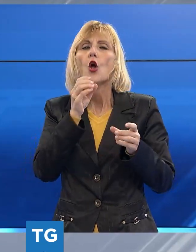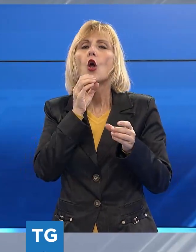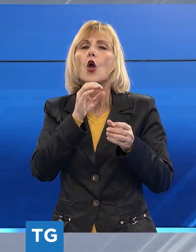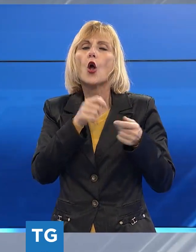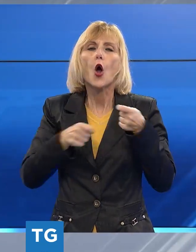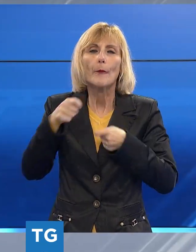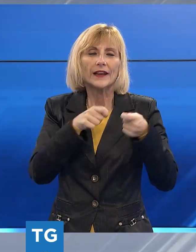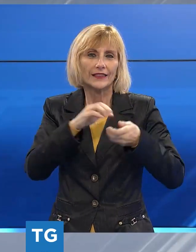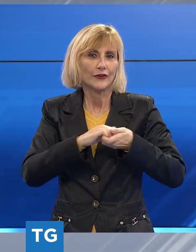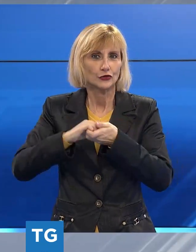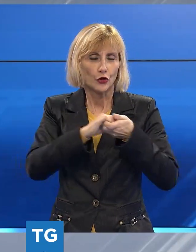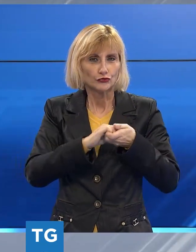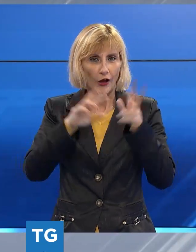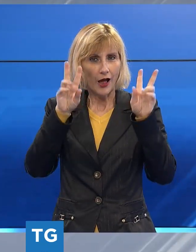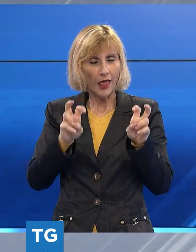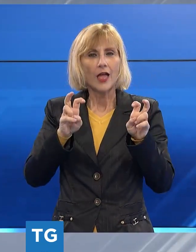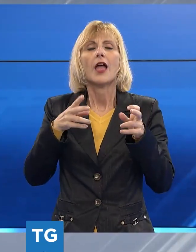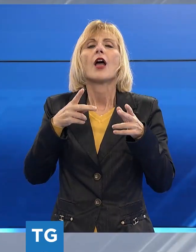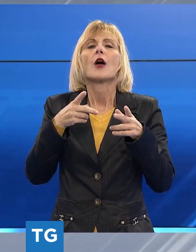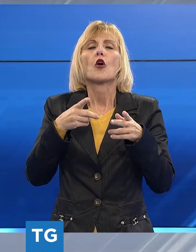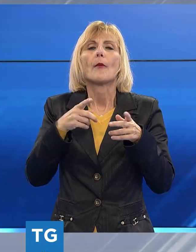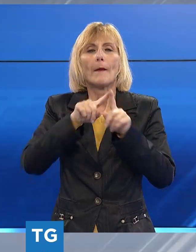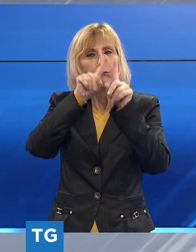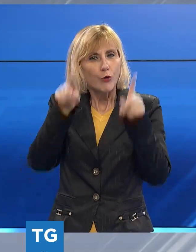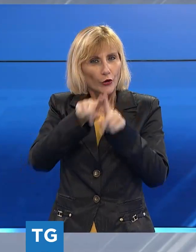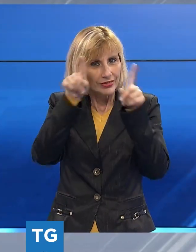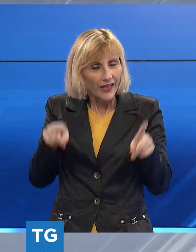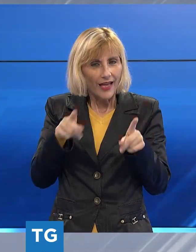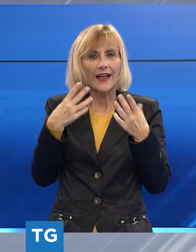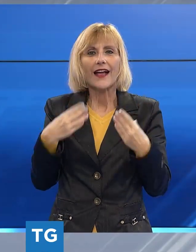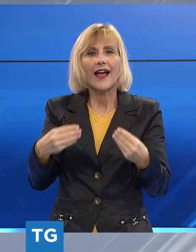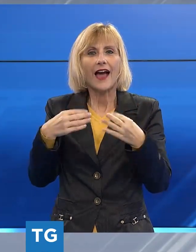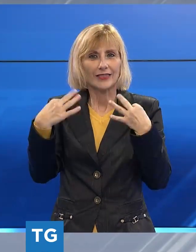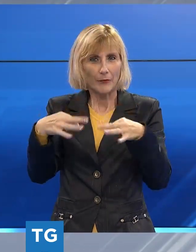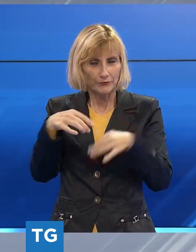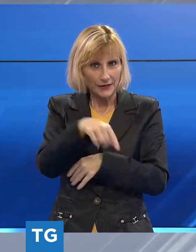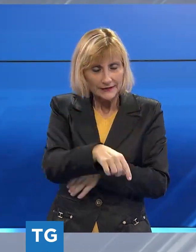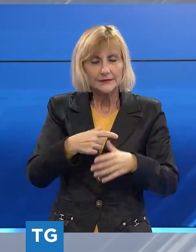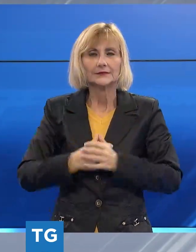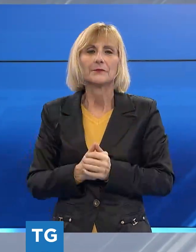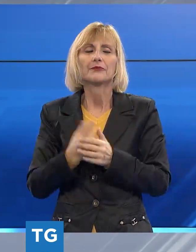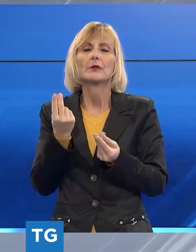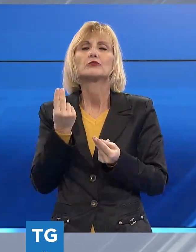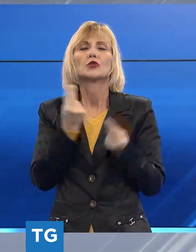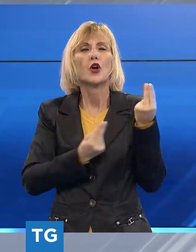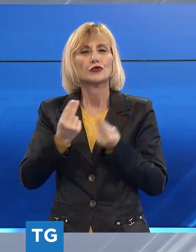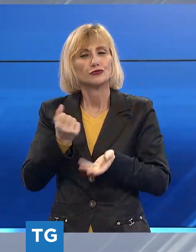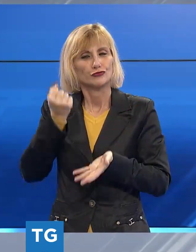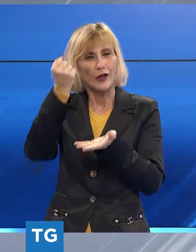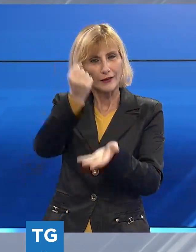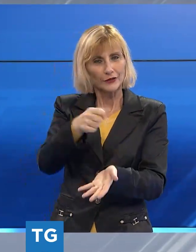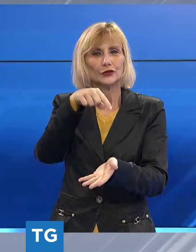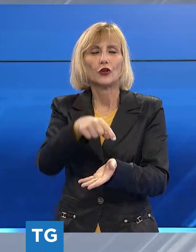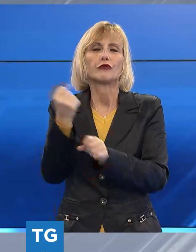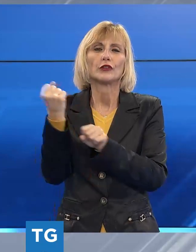della carta pesta» nel 2022 e nel 2023 in un progetto finanziato dalla Fondazione Banca del Monte e dalla